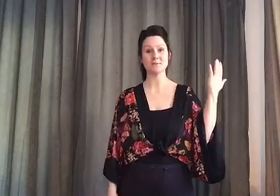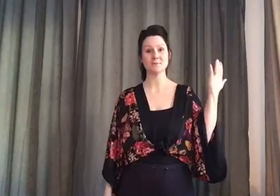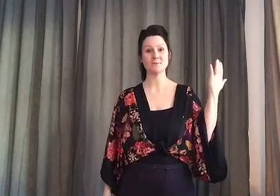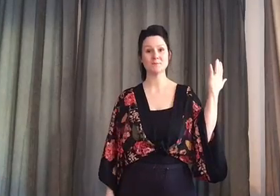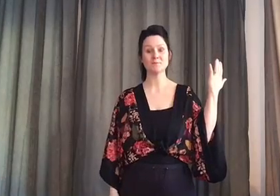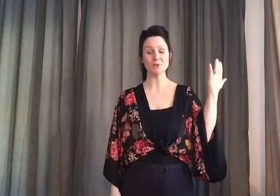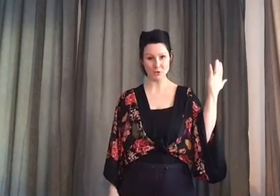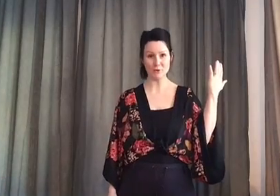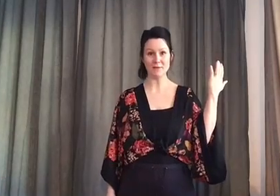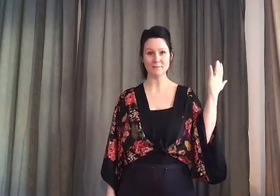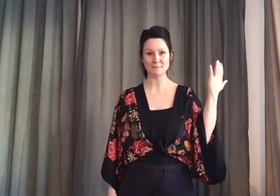Då kör vi!